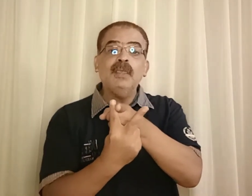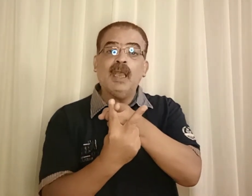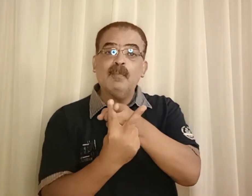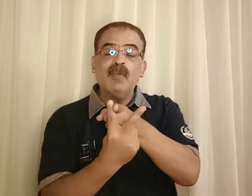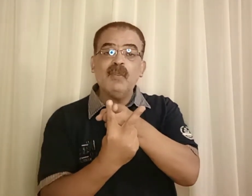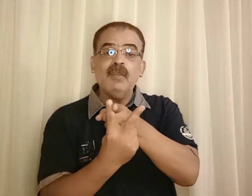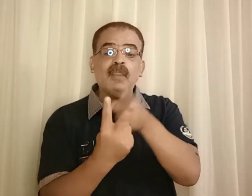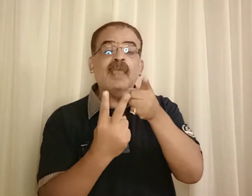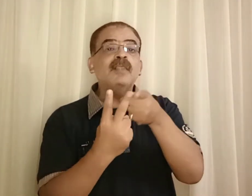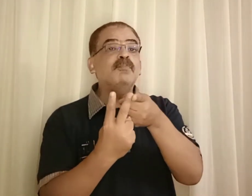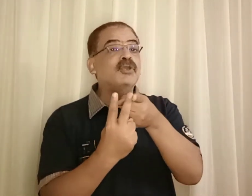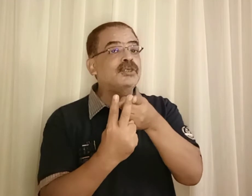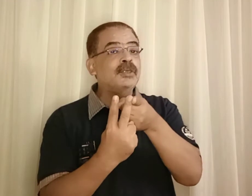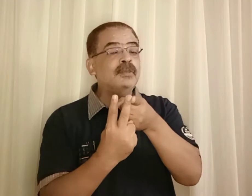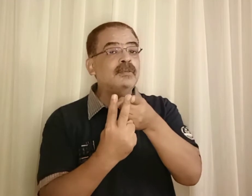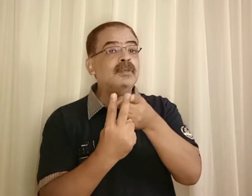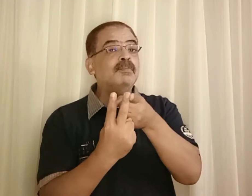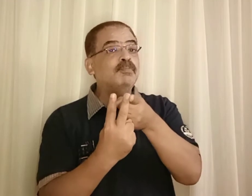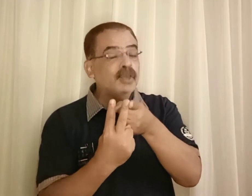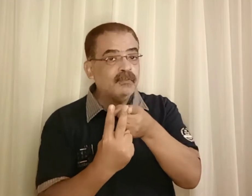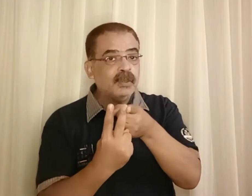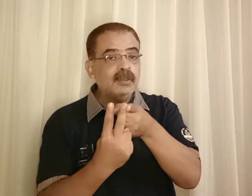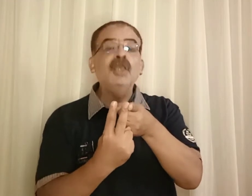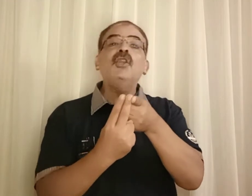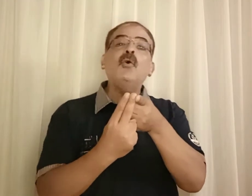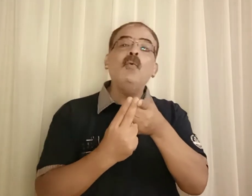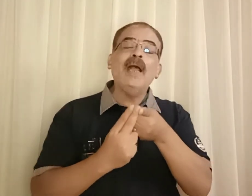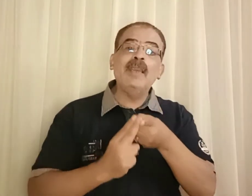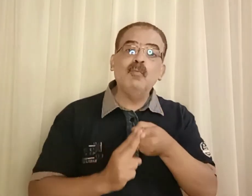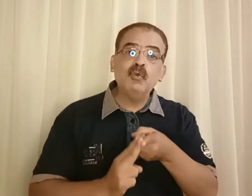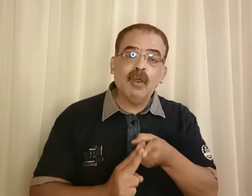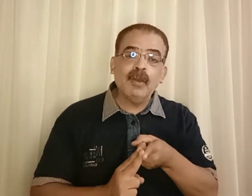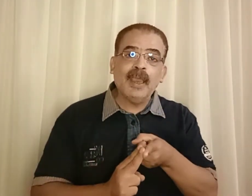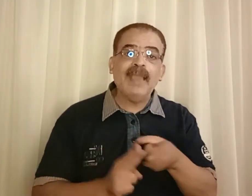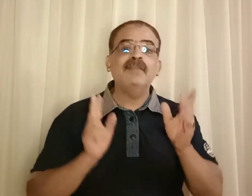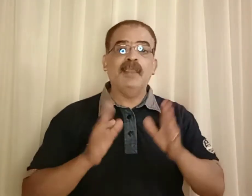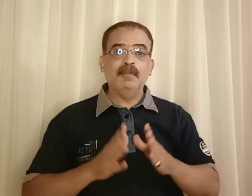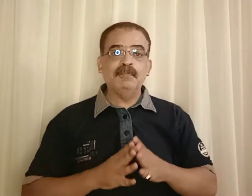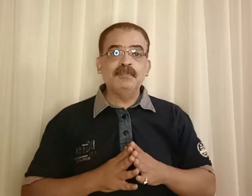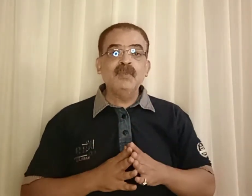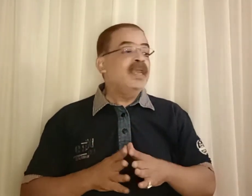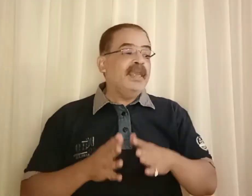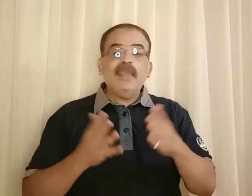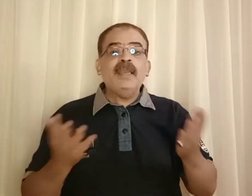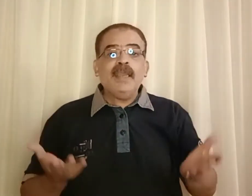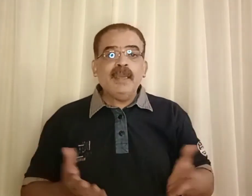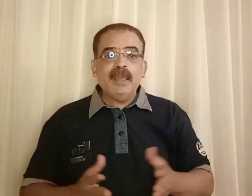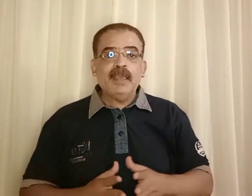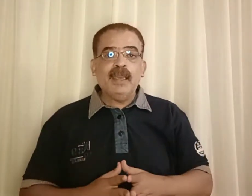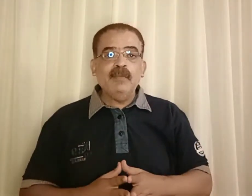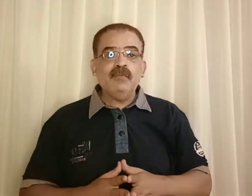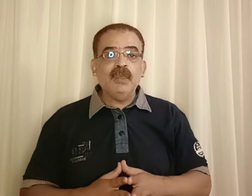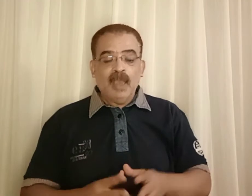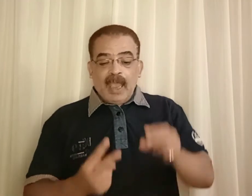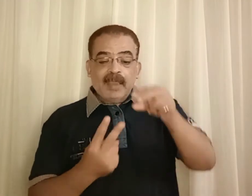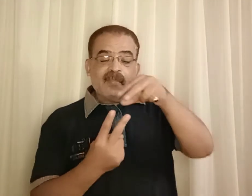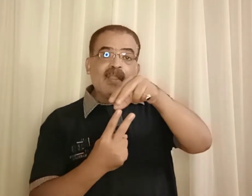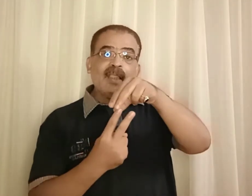البسيط and present perfect اللي هو المضارع التام ايه اللي احنا هنتكلم فيه هنستخدم